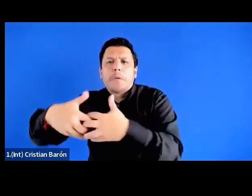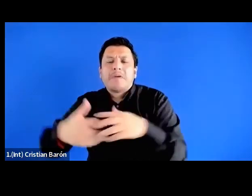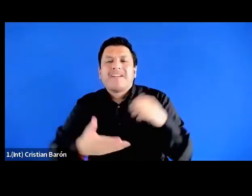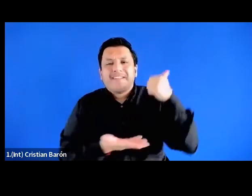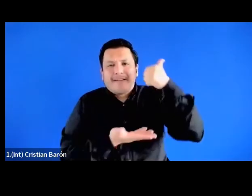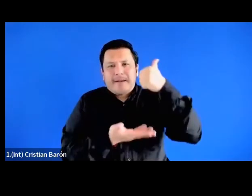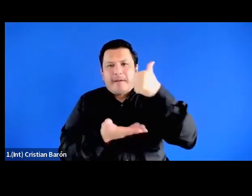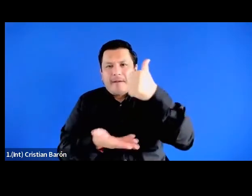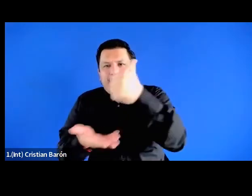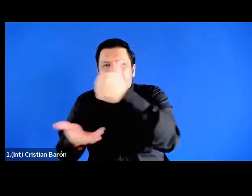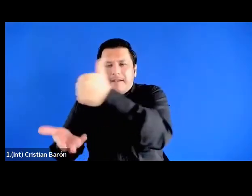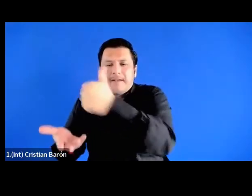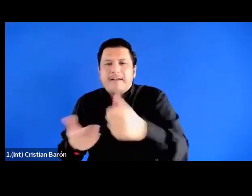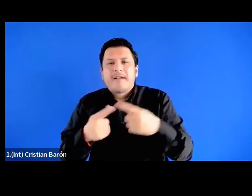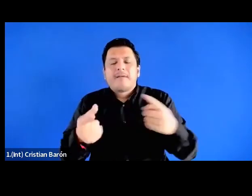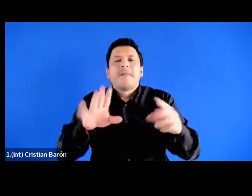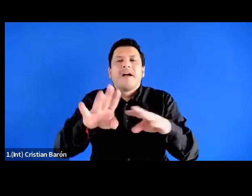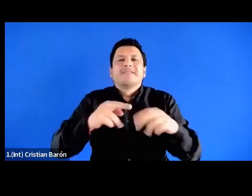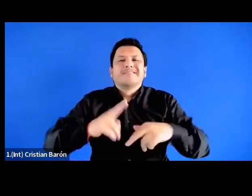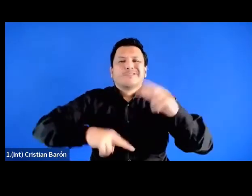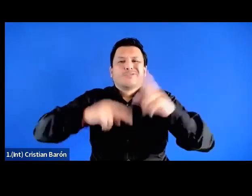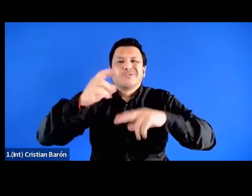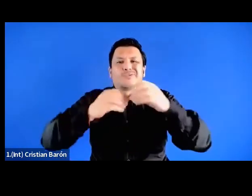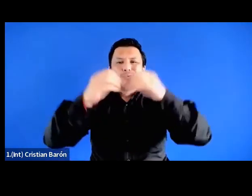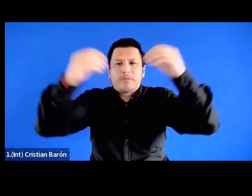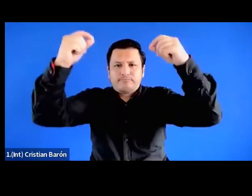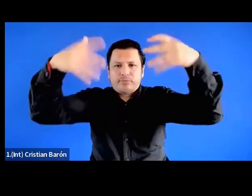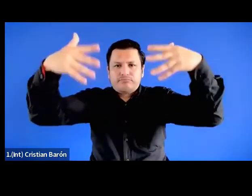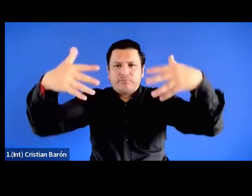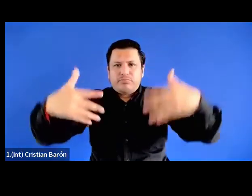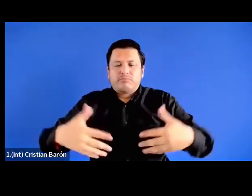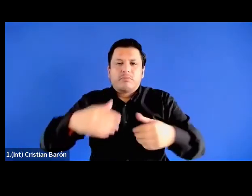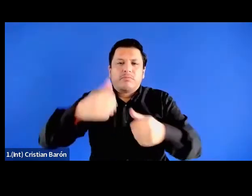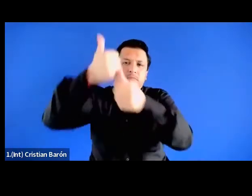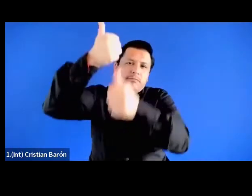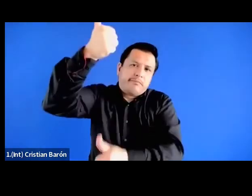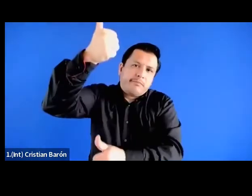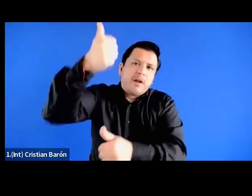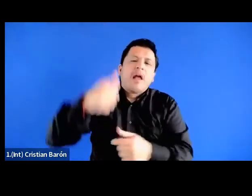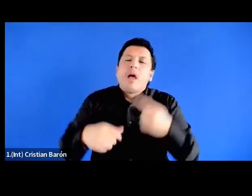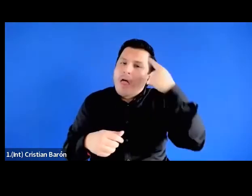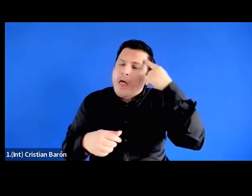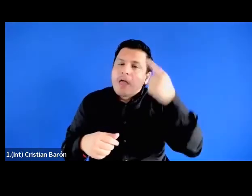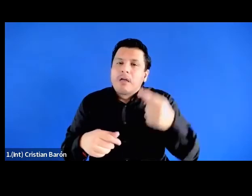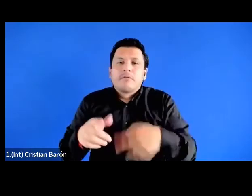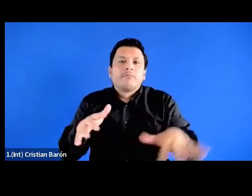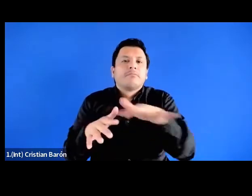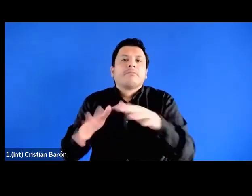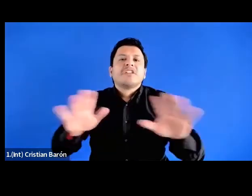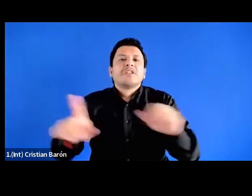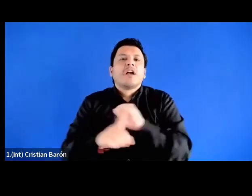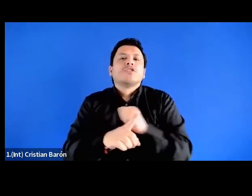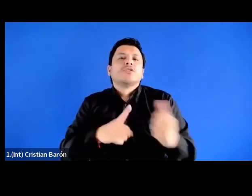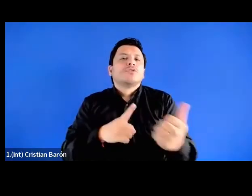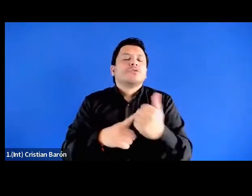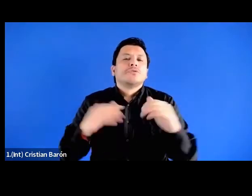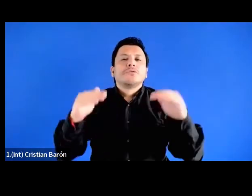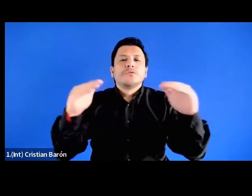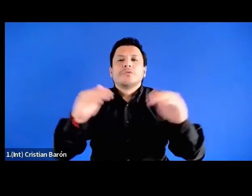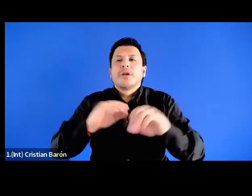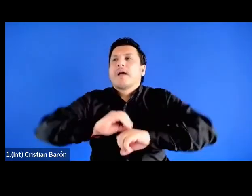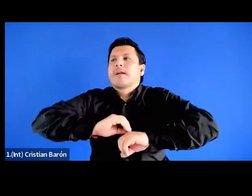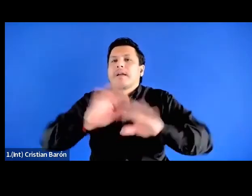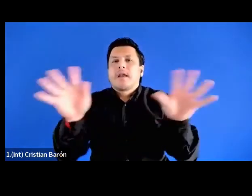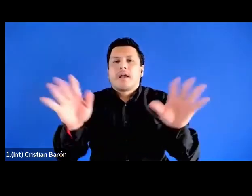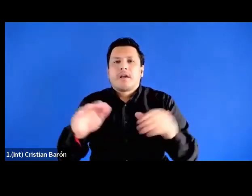reproducir esa estructura jerárquica y además hacernos imaginar que ya llegamos a una sociedad postclase.